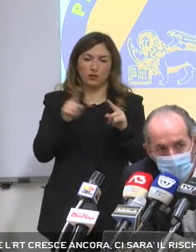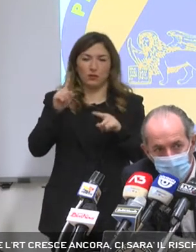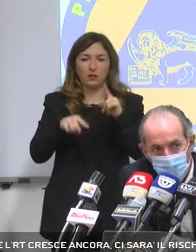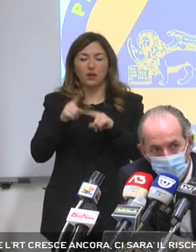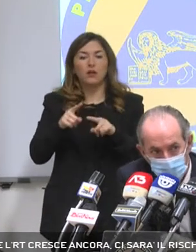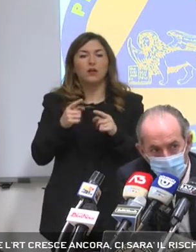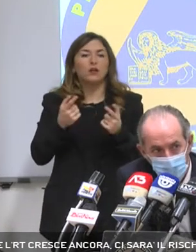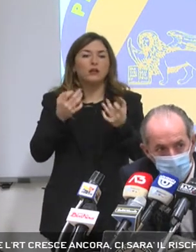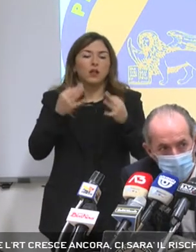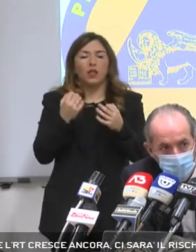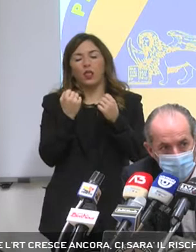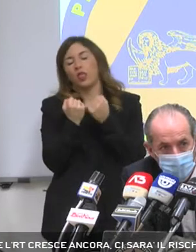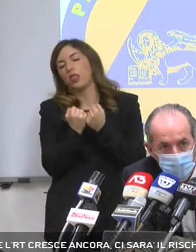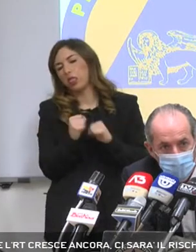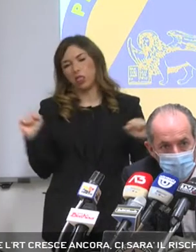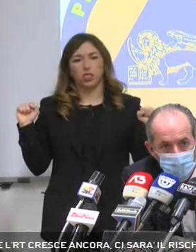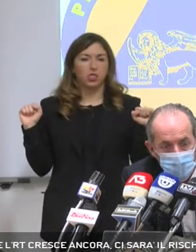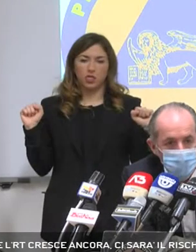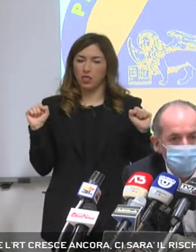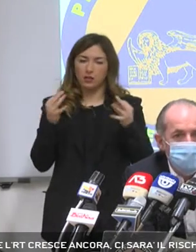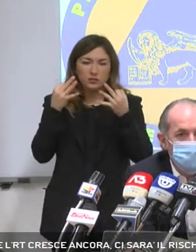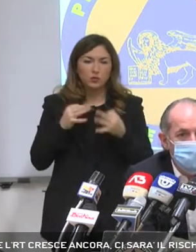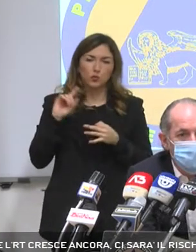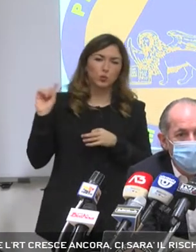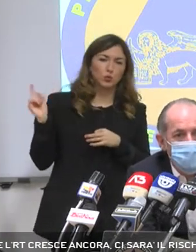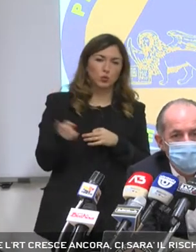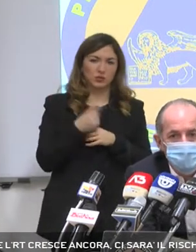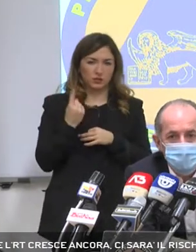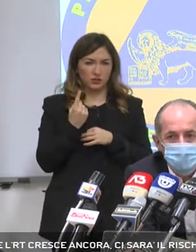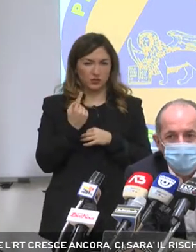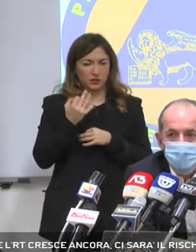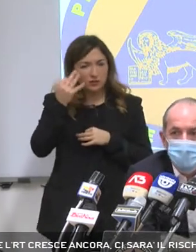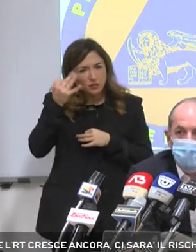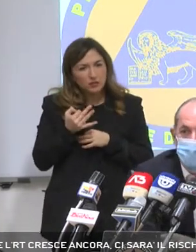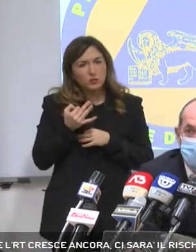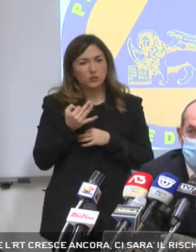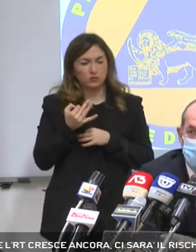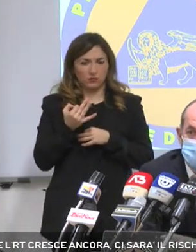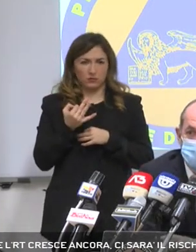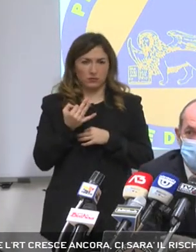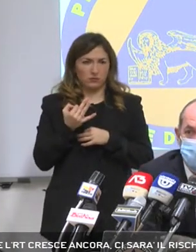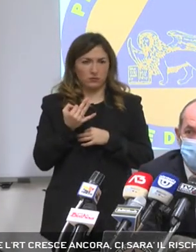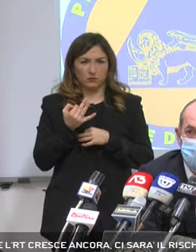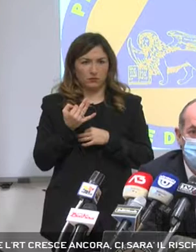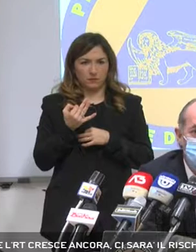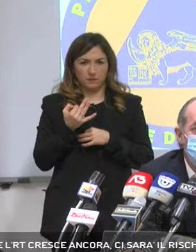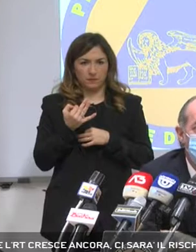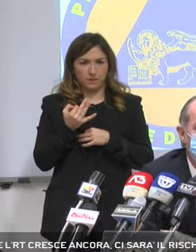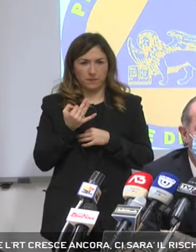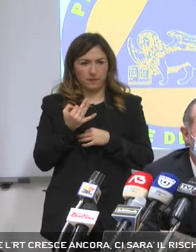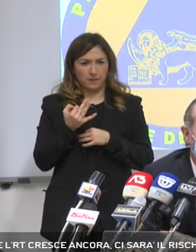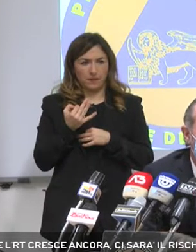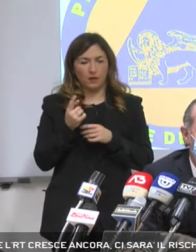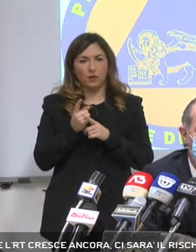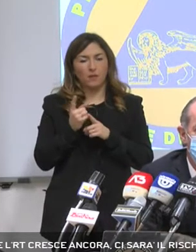finirà che si arriverà con lo sfinimento, finirà che ci sarà la reazione uguale e contraria, ci sarà quella non della sua